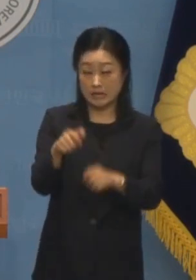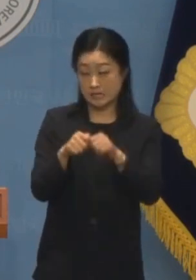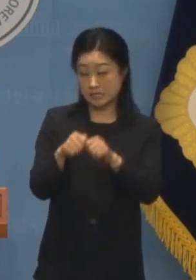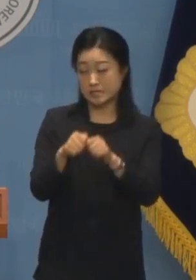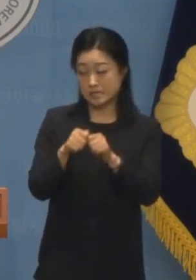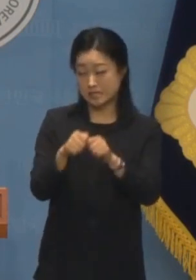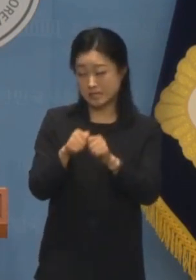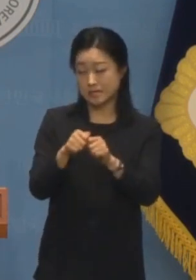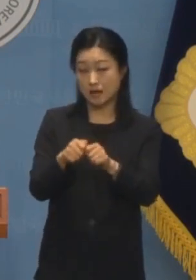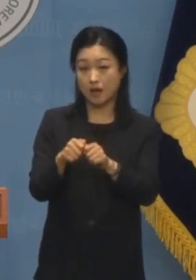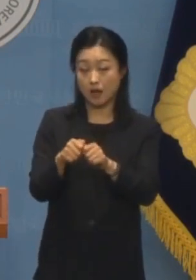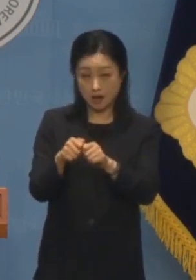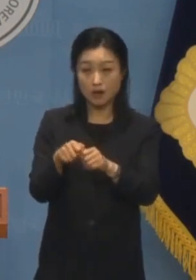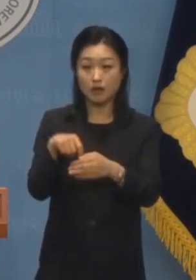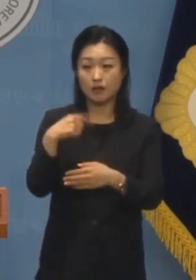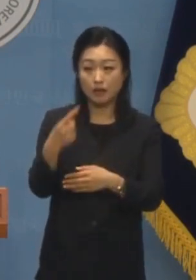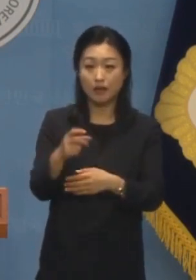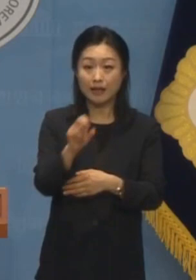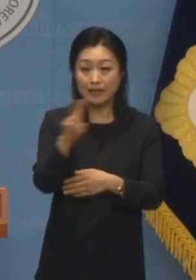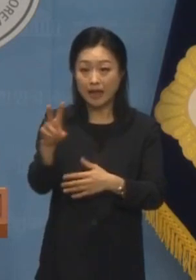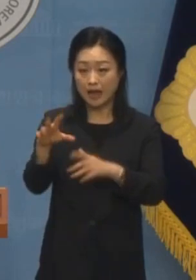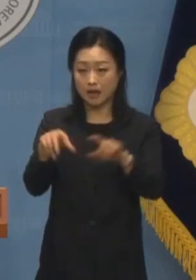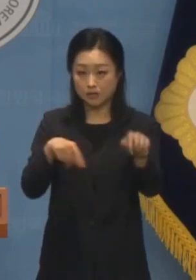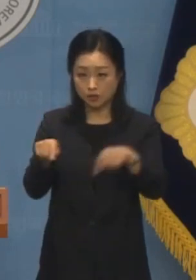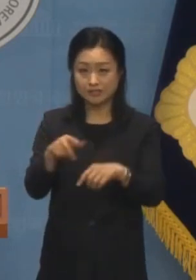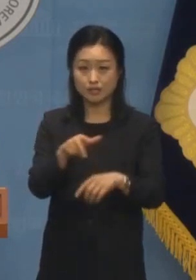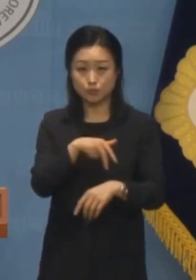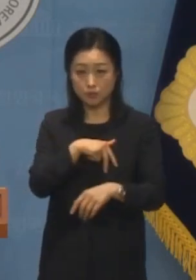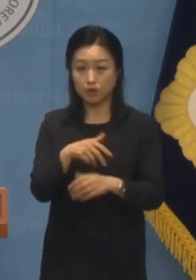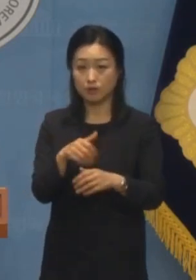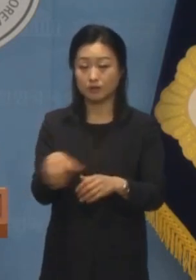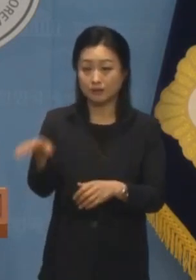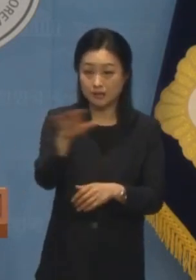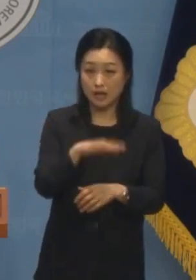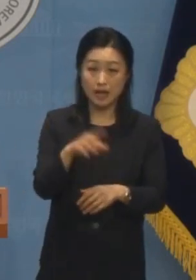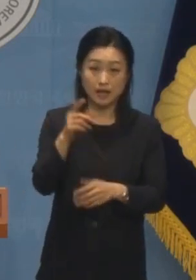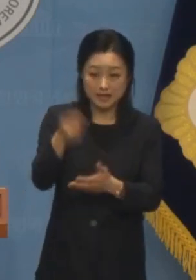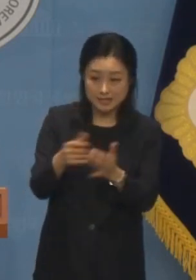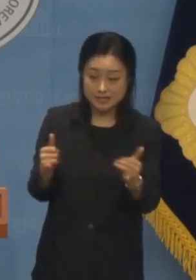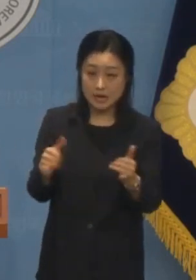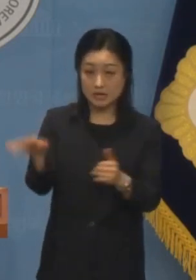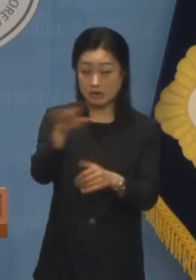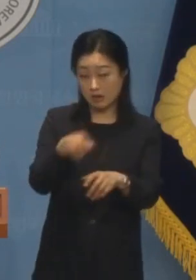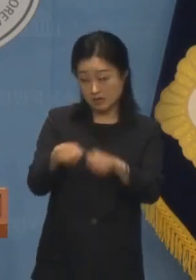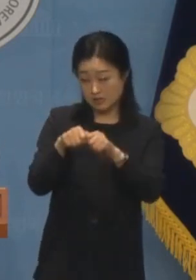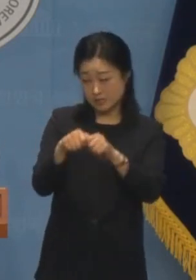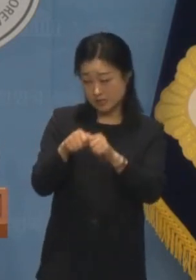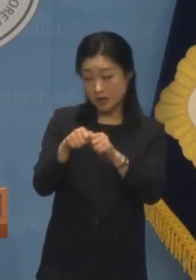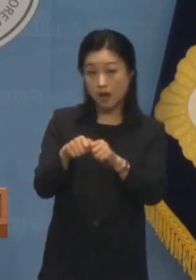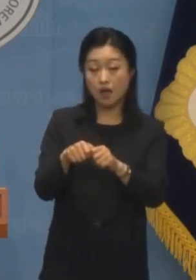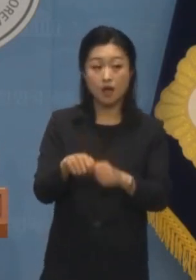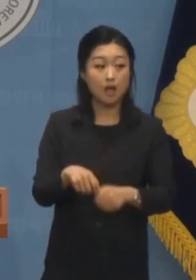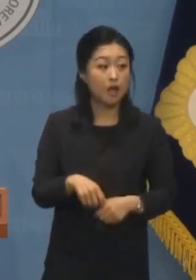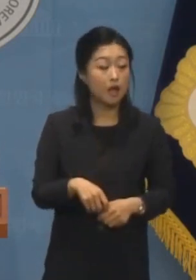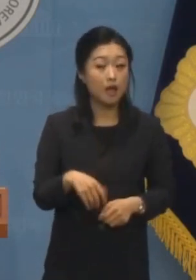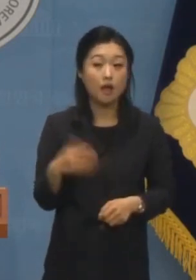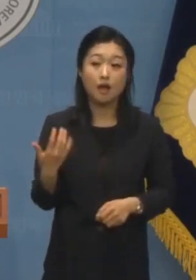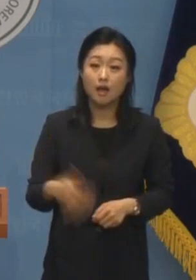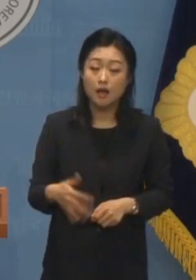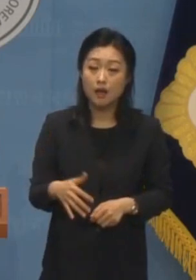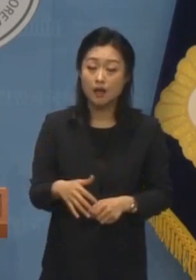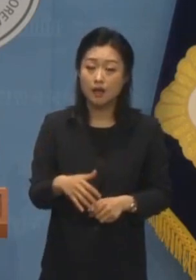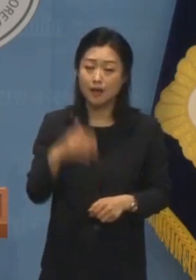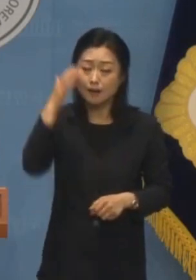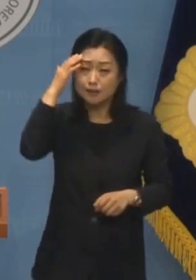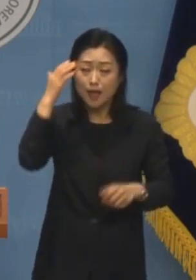털듯 털더니 이제 야당 정치인과 언론인도 저인망에 가둬놓고 뒤를 캐고 있습니까 누가